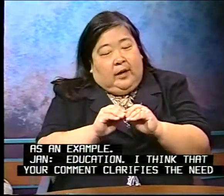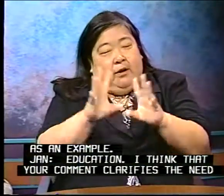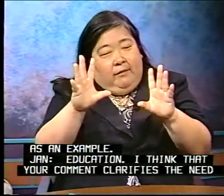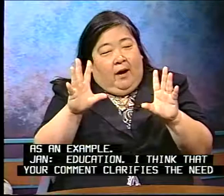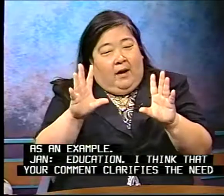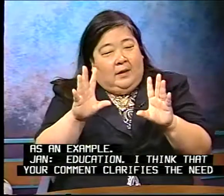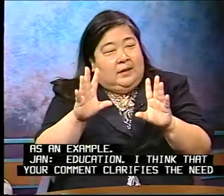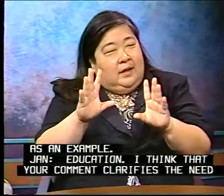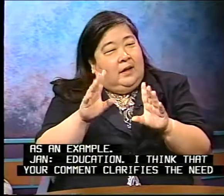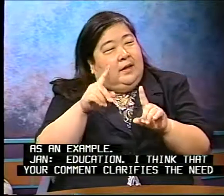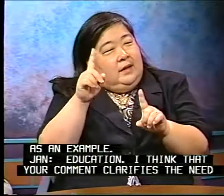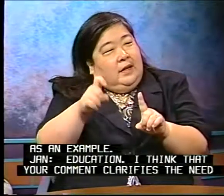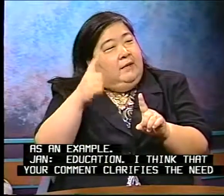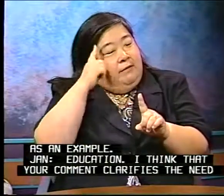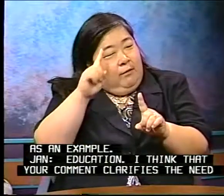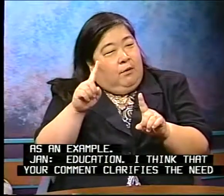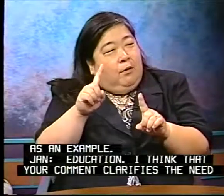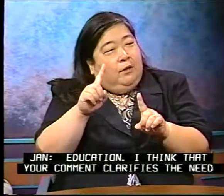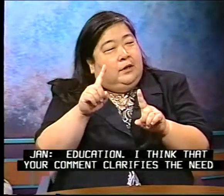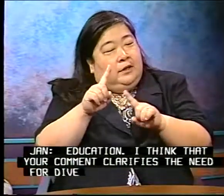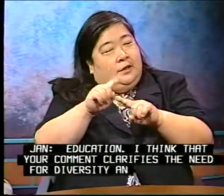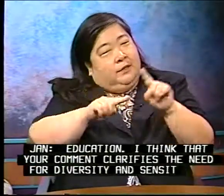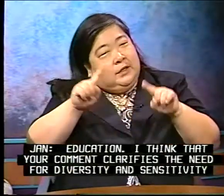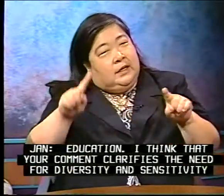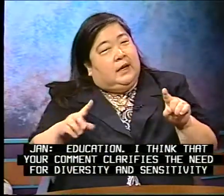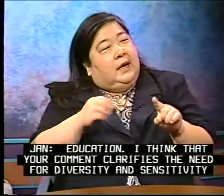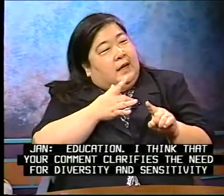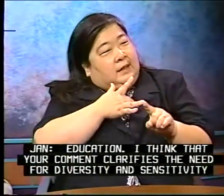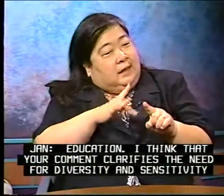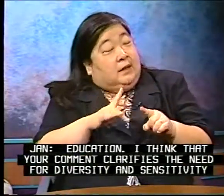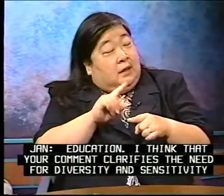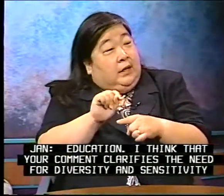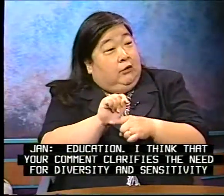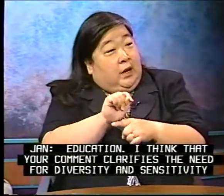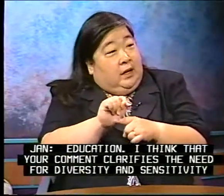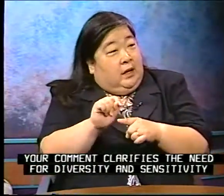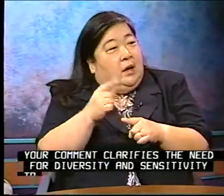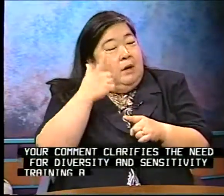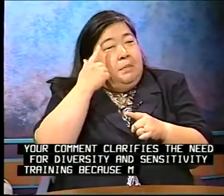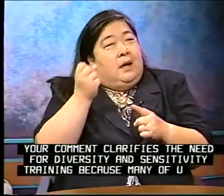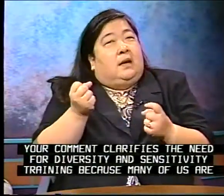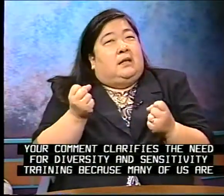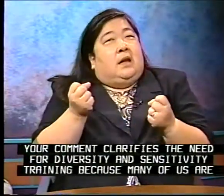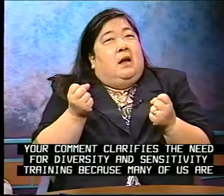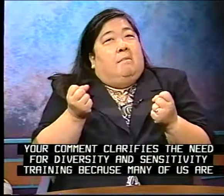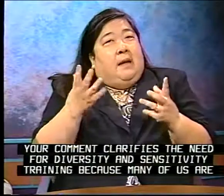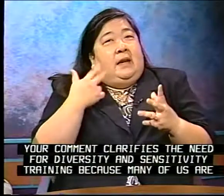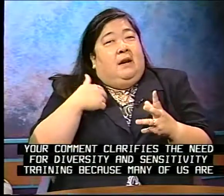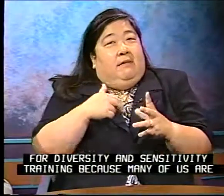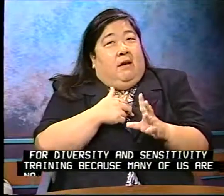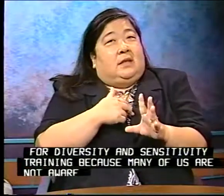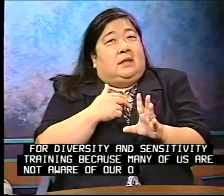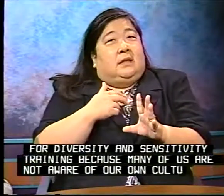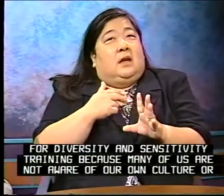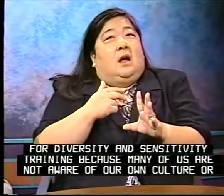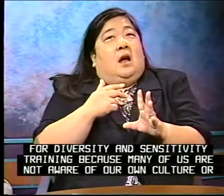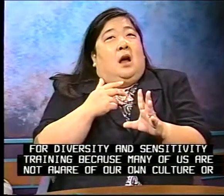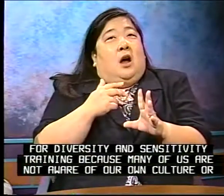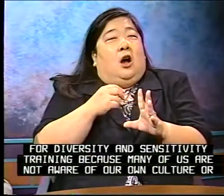clarifies the need for diversity and sensitivity training because many of us are